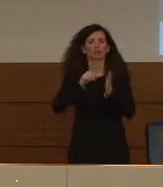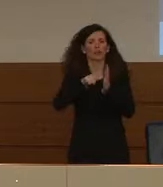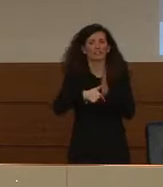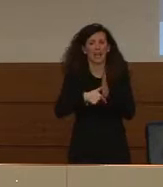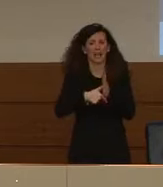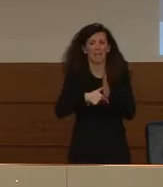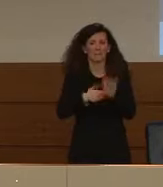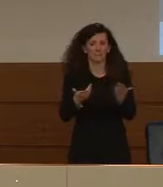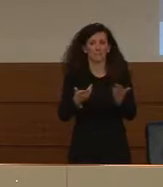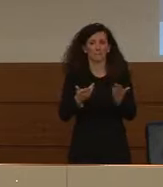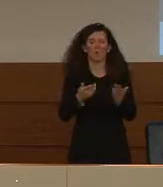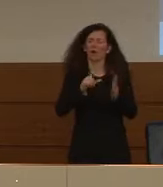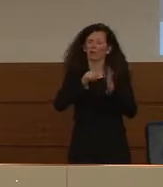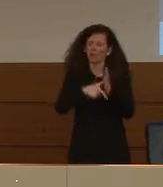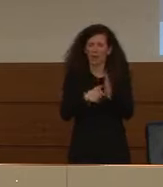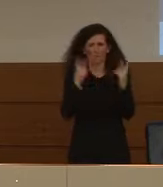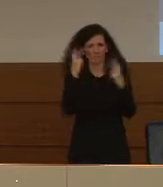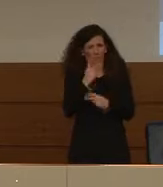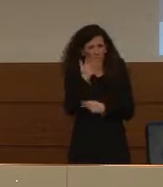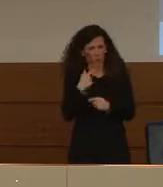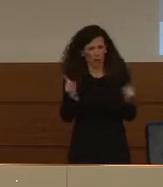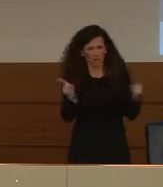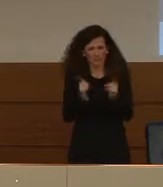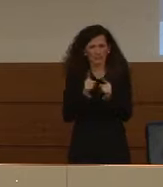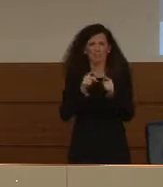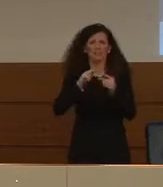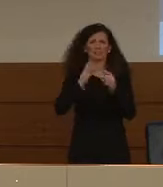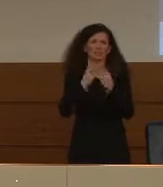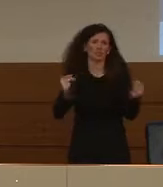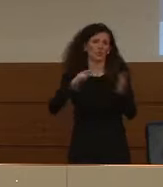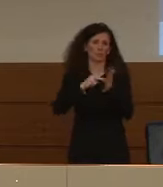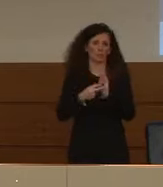sono quelli più brevi possibili per risolvere i problemi.